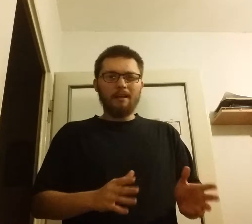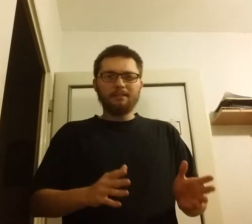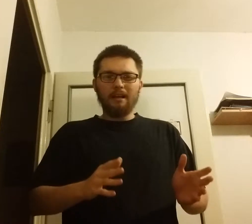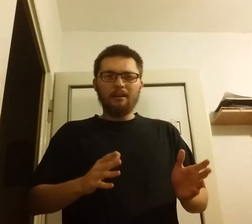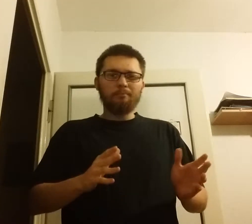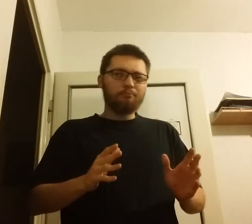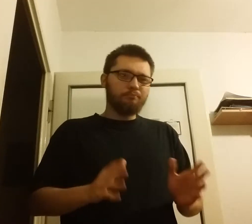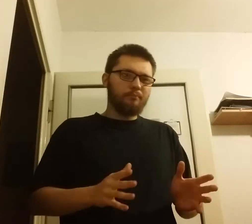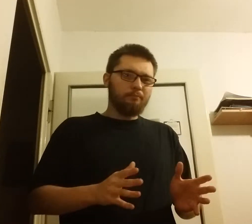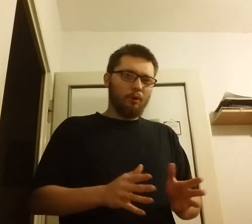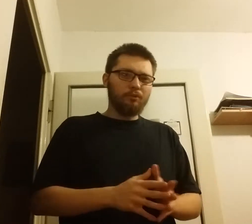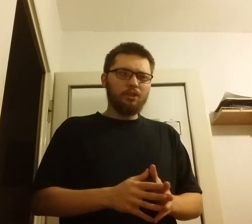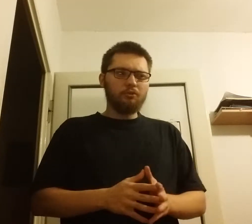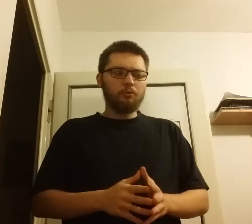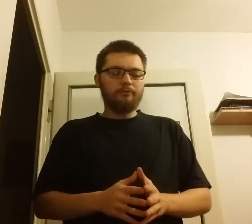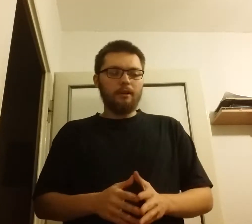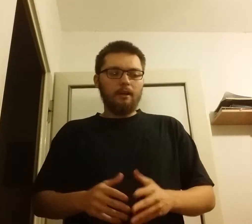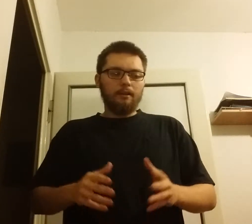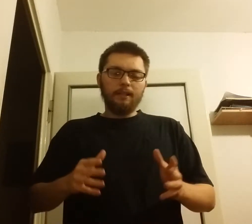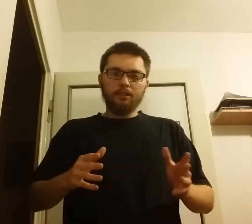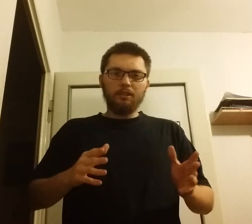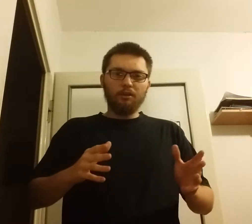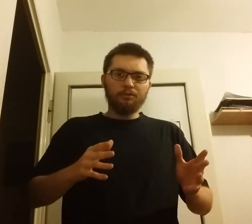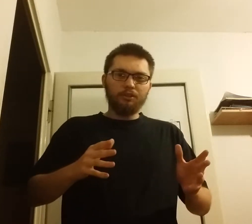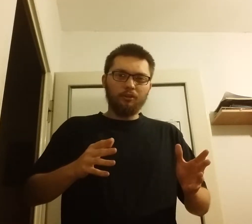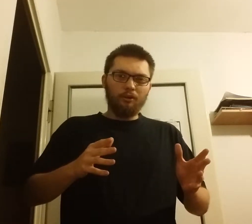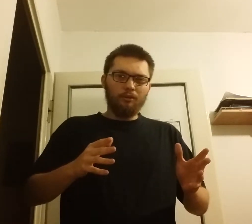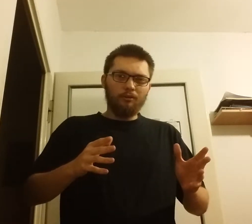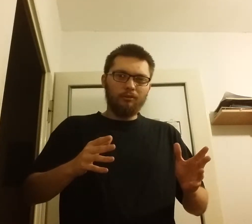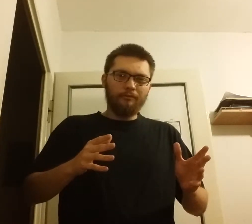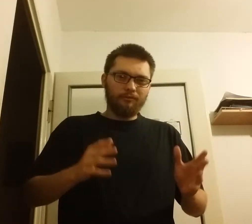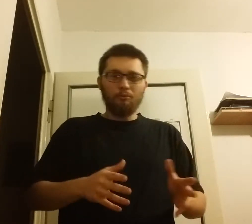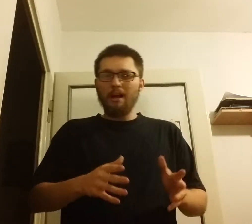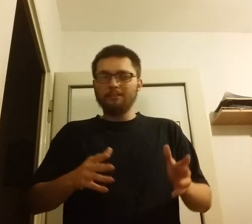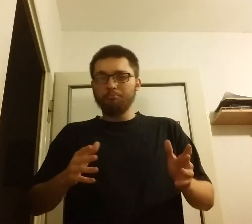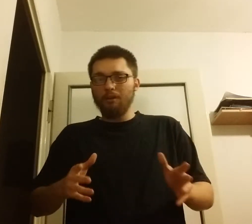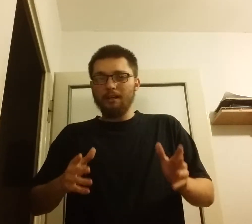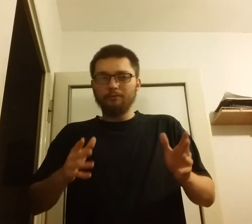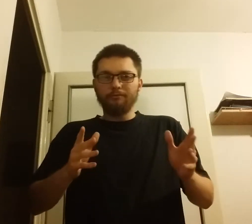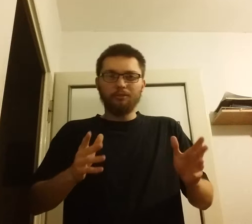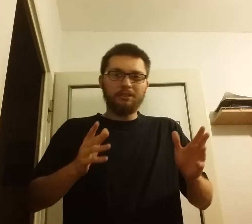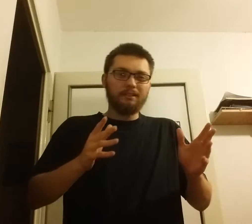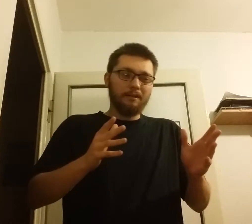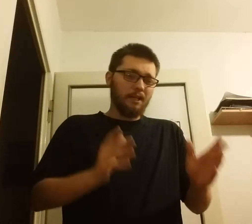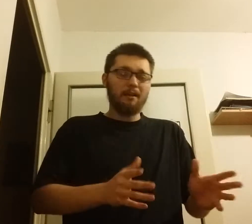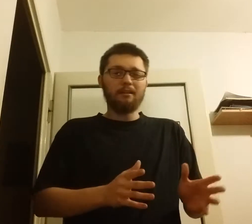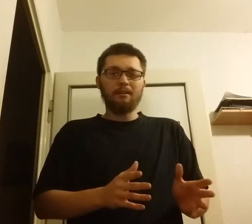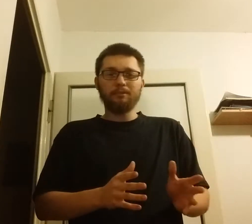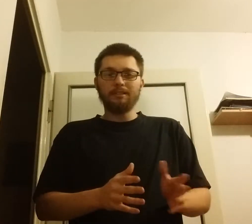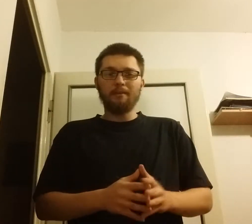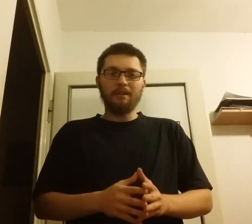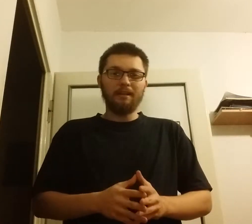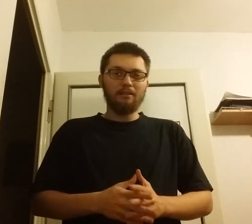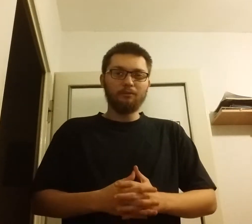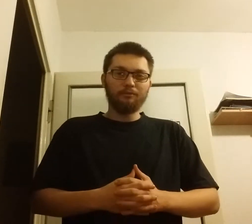masa pomników, jeśli chodzi o wkład Polaków w odzyskanie przez Amerykanów